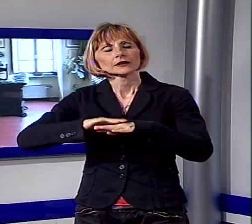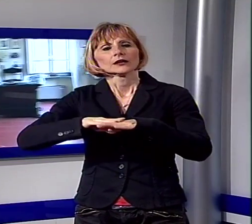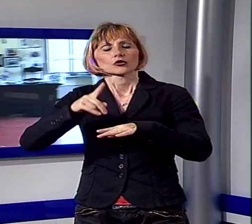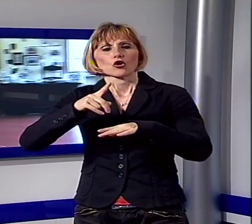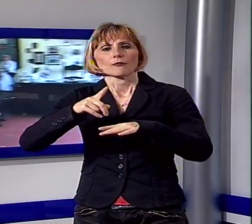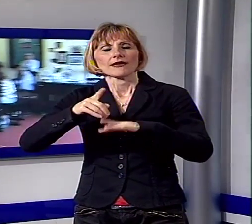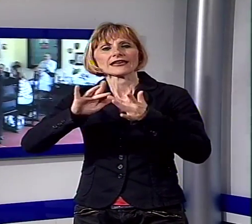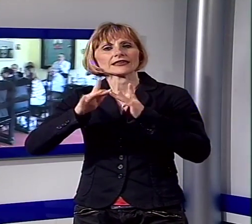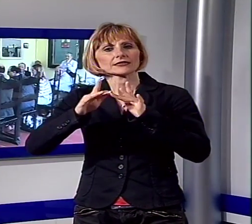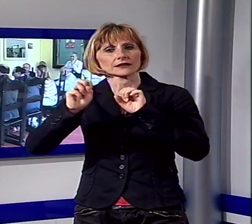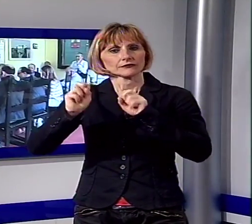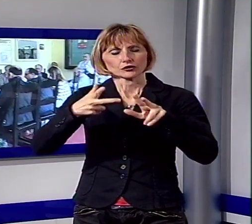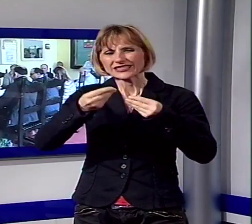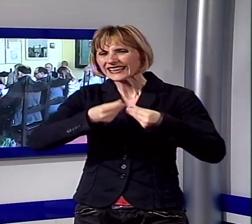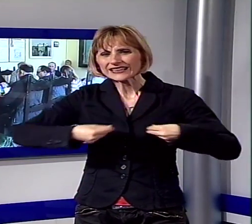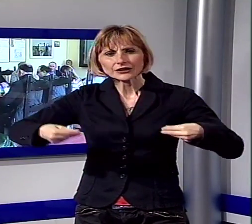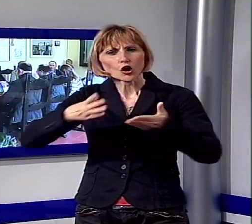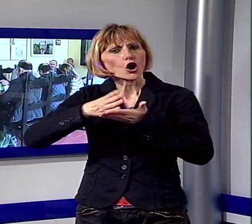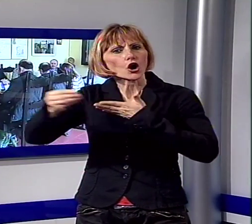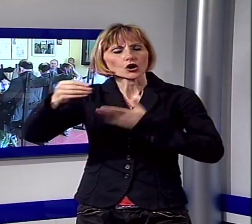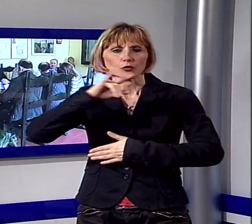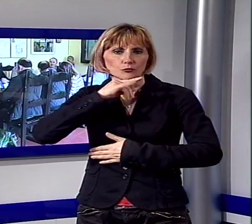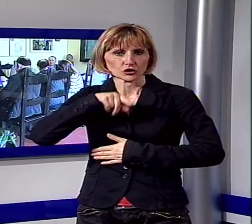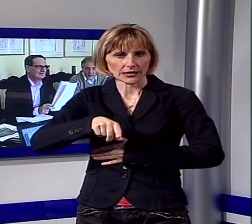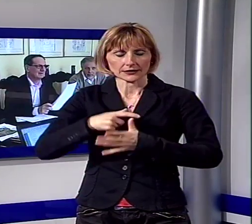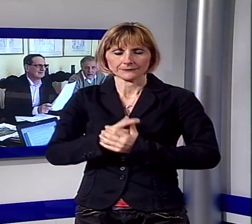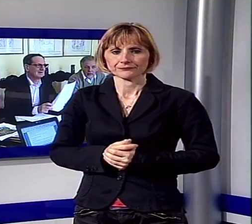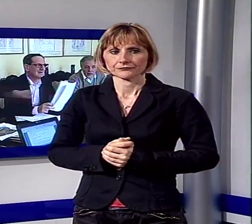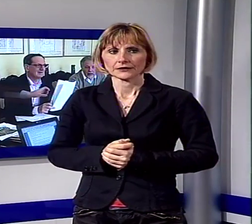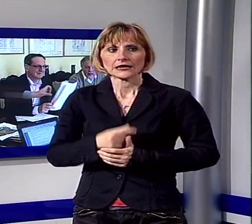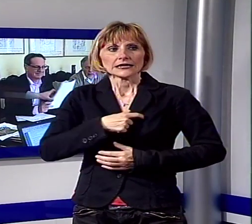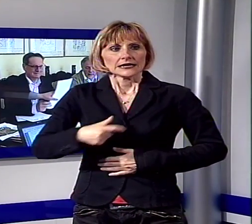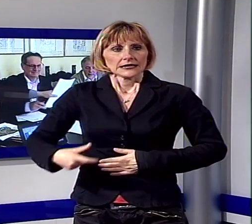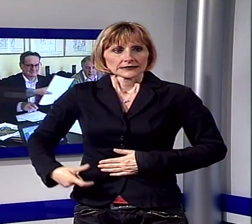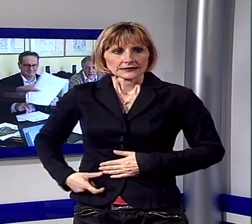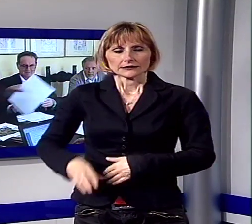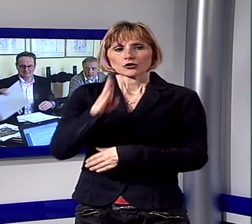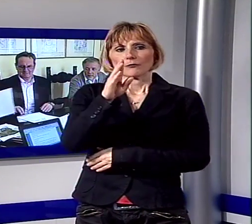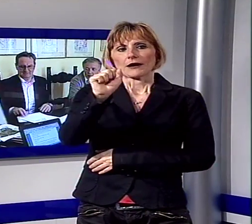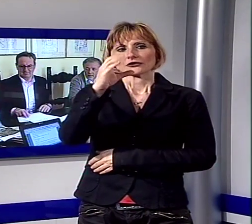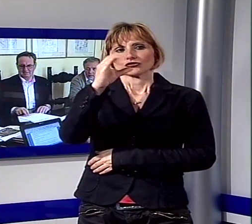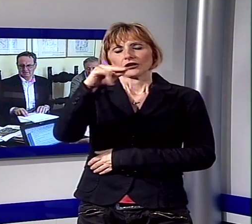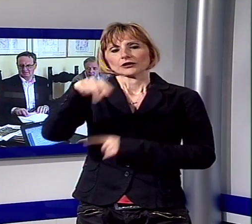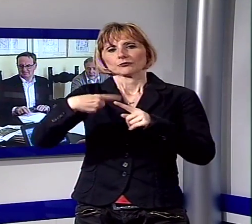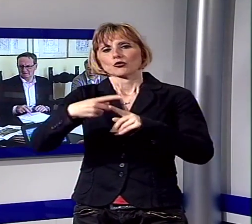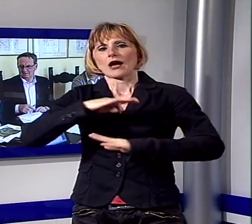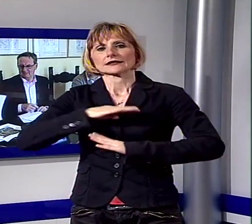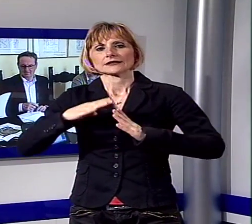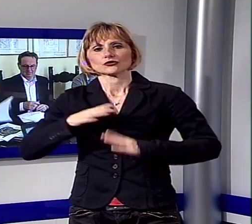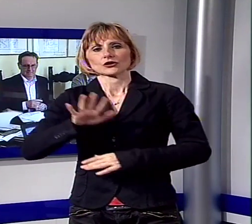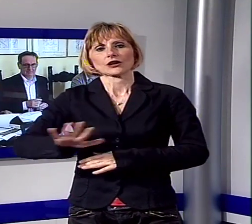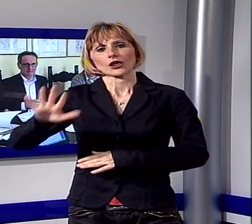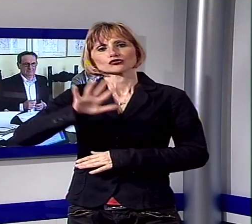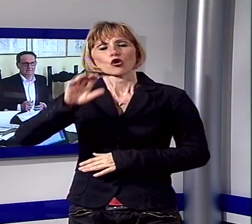veloce su internet su tutto il territorio di Porcari. L'annuncio lo hanno dato il sindaco Alberto Baccini e l'assessore regionale alle